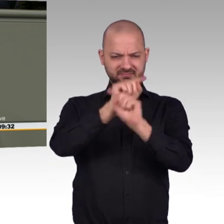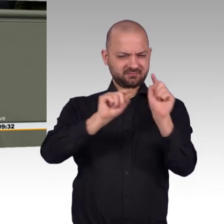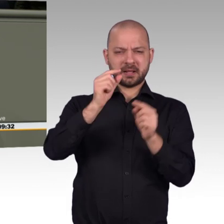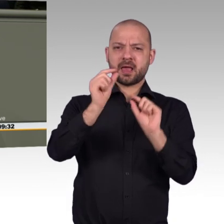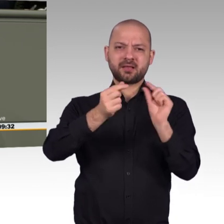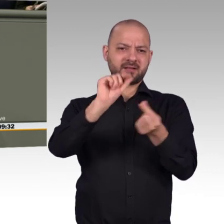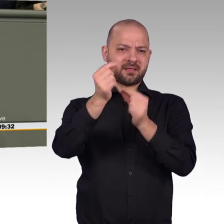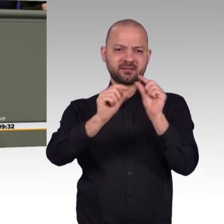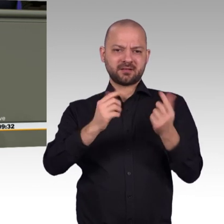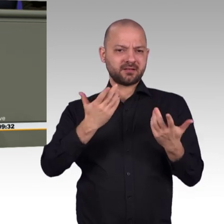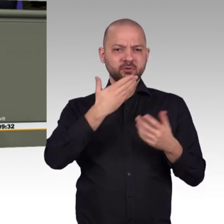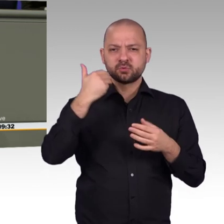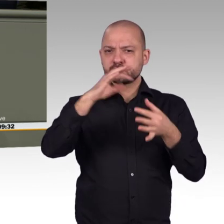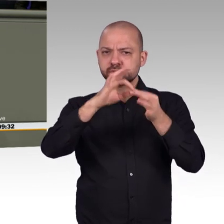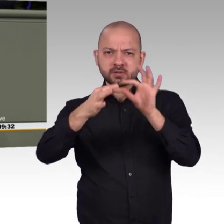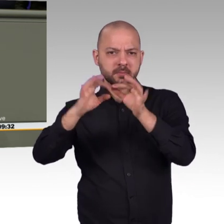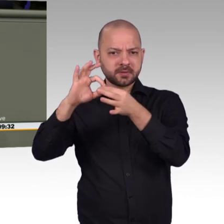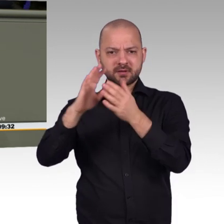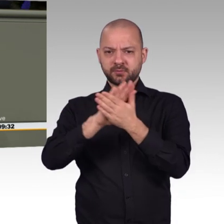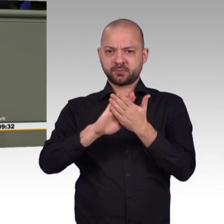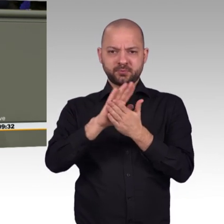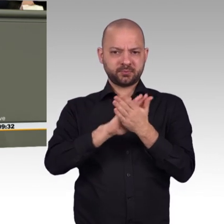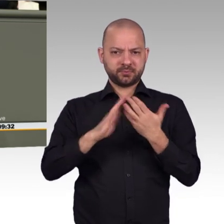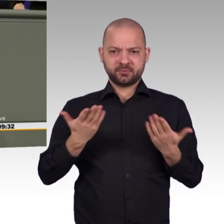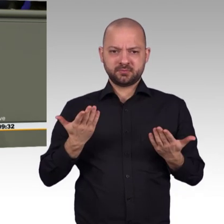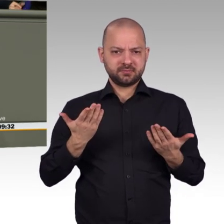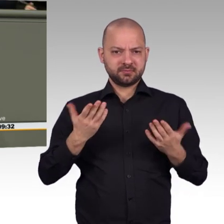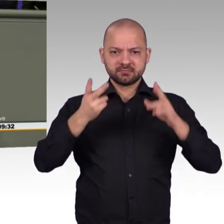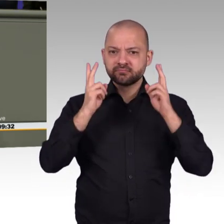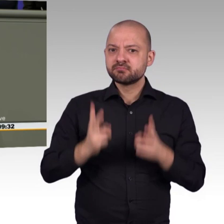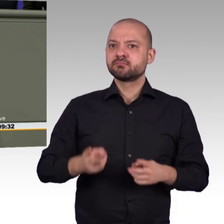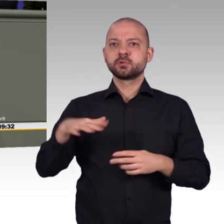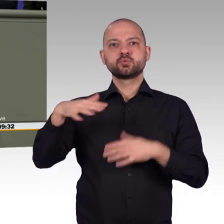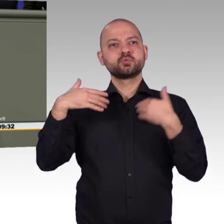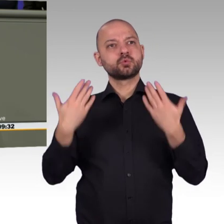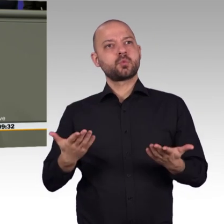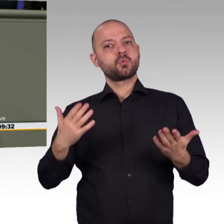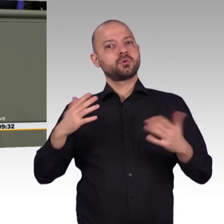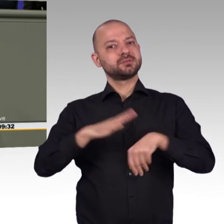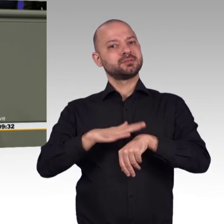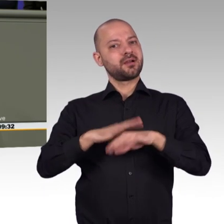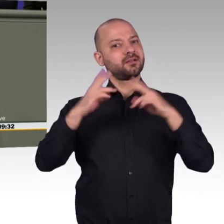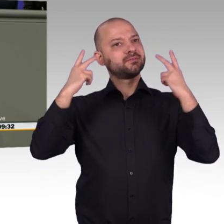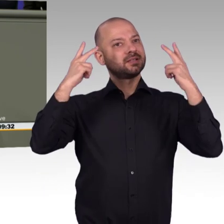wollen, können und müssen, damit es auch morgen noch funktioniert, wenn wir unsere Arbeitsplätze mit Robotern teilen.